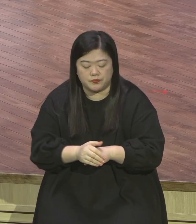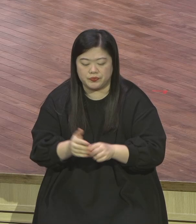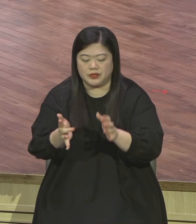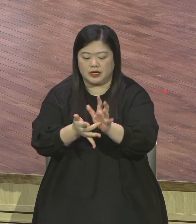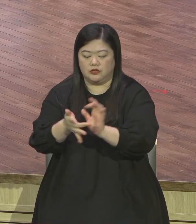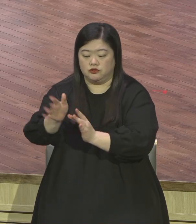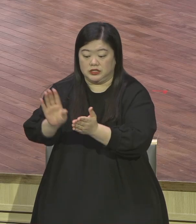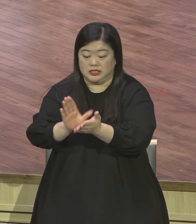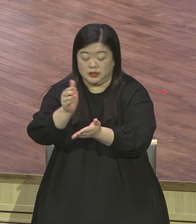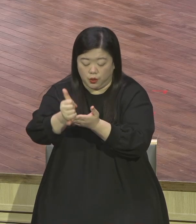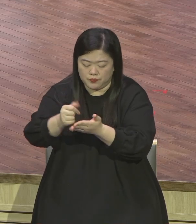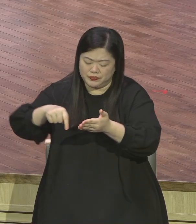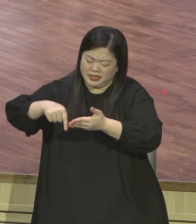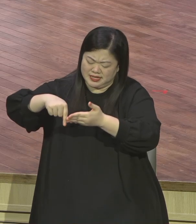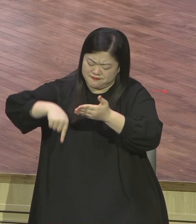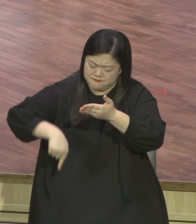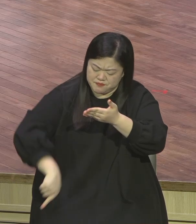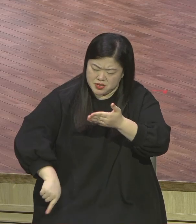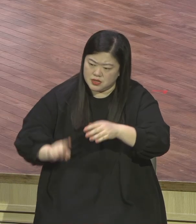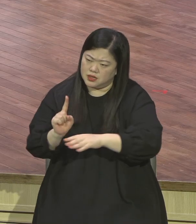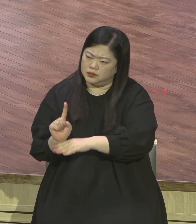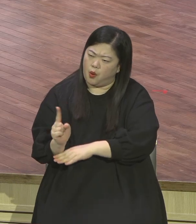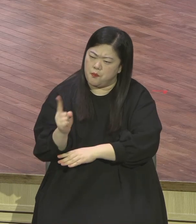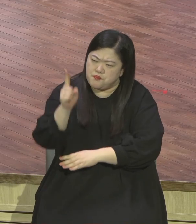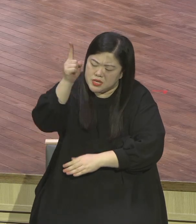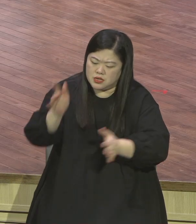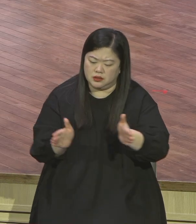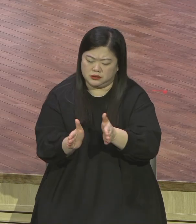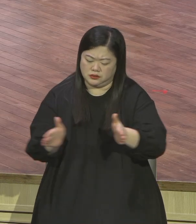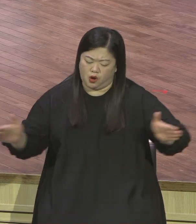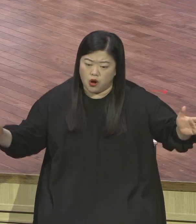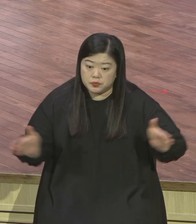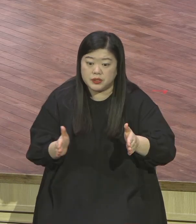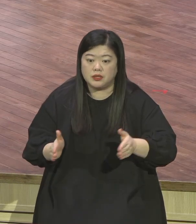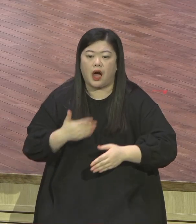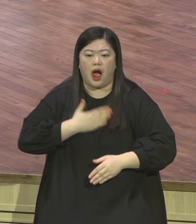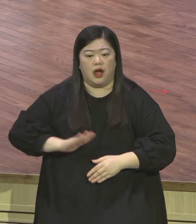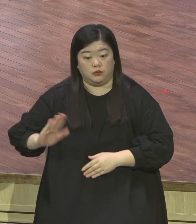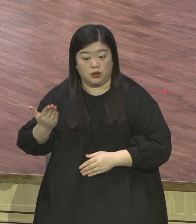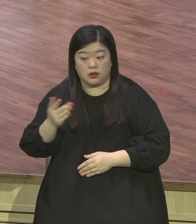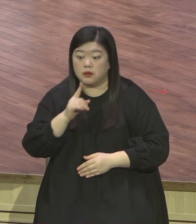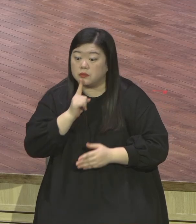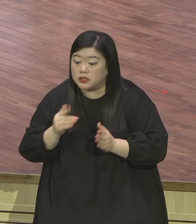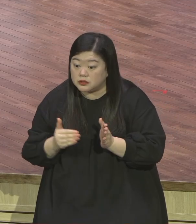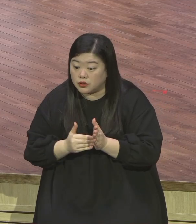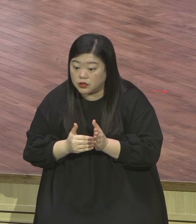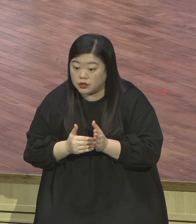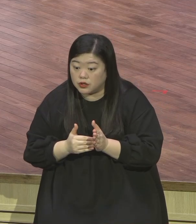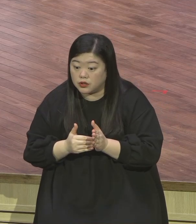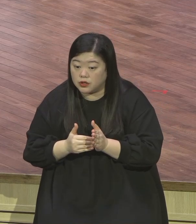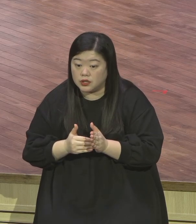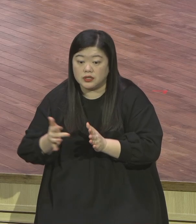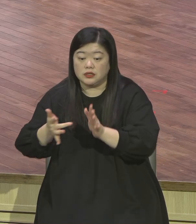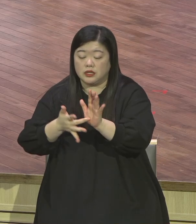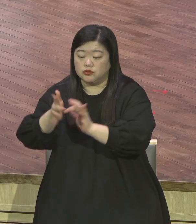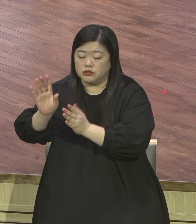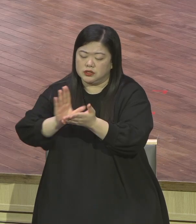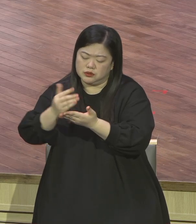알아라 그리스도를 안다고 다 같이 하는 게 아니다 그 깊이를 바울이 처음한 그